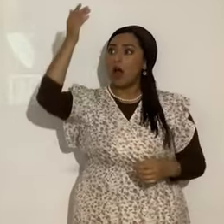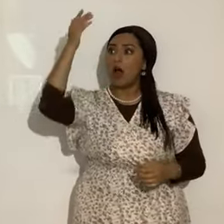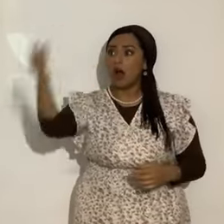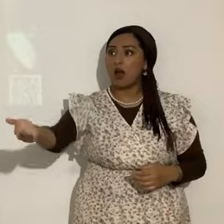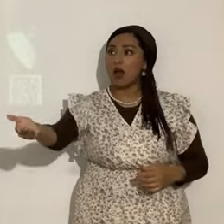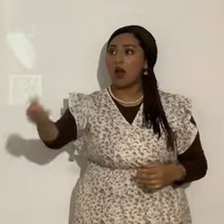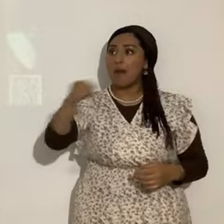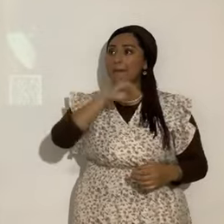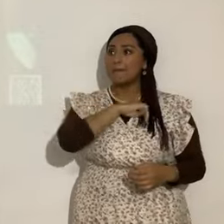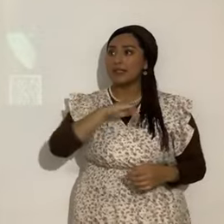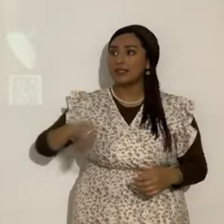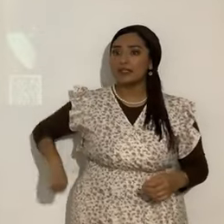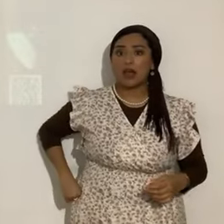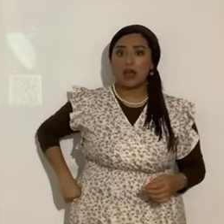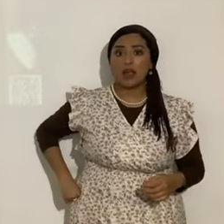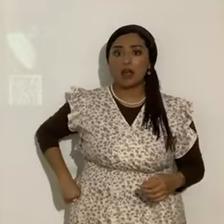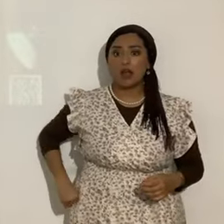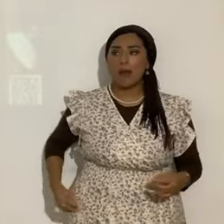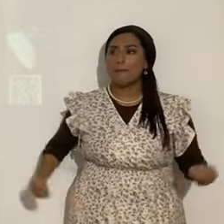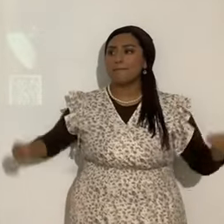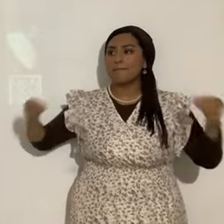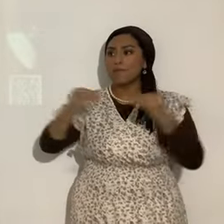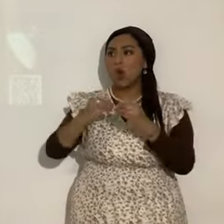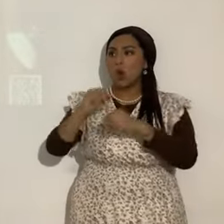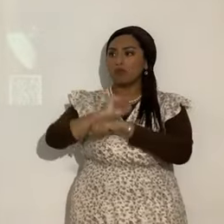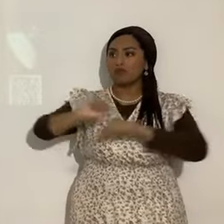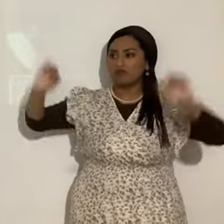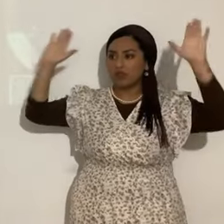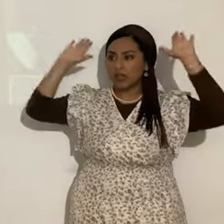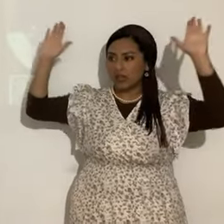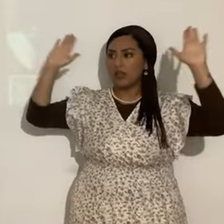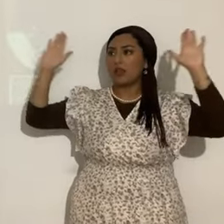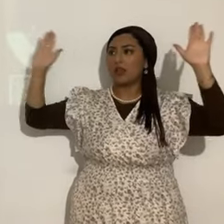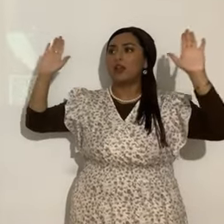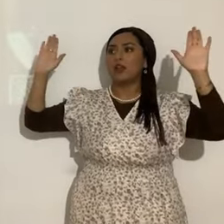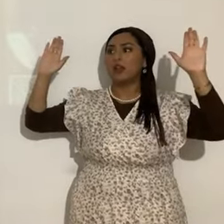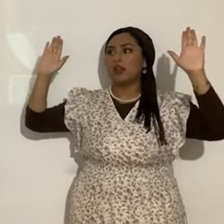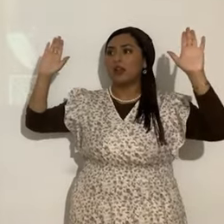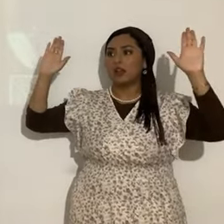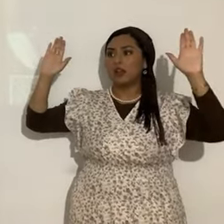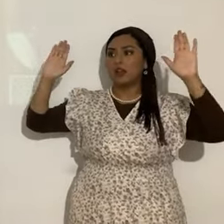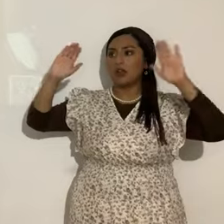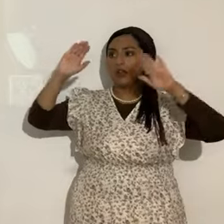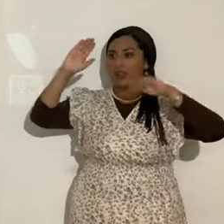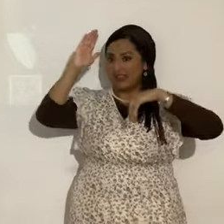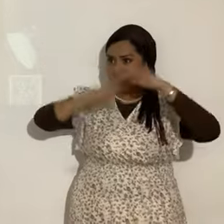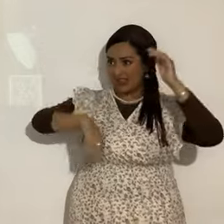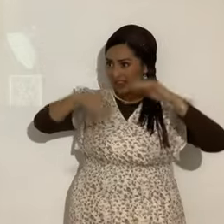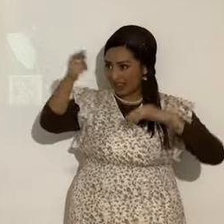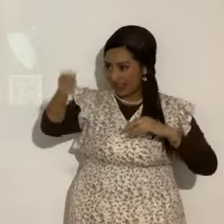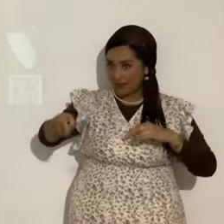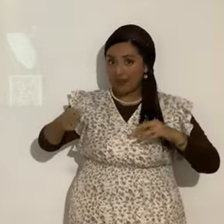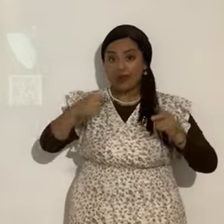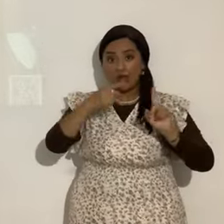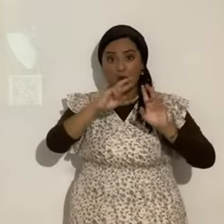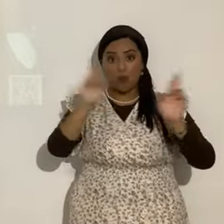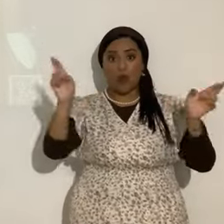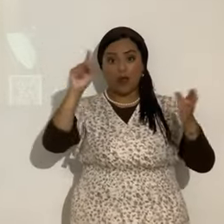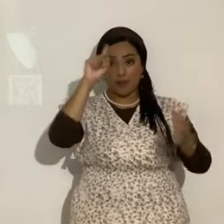Cuando venga. Hará más señales que las que hace. Que las que éste hace. ¿Sí? O Ellos ya habían creído. ¿No? Ya no.